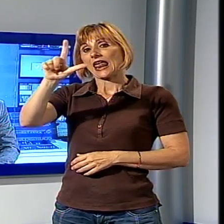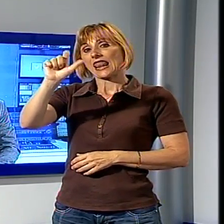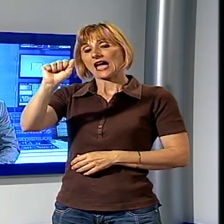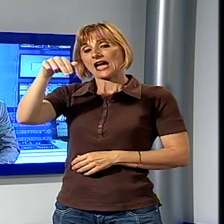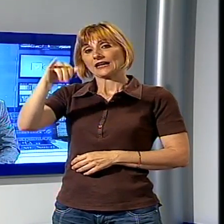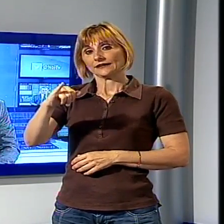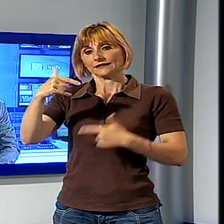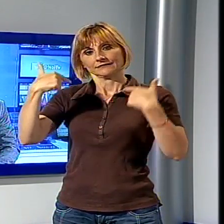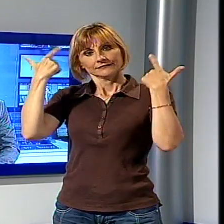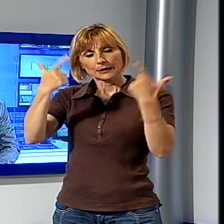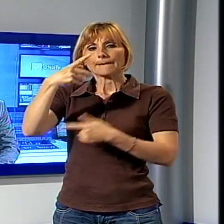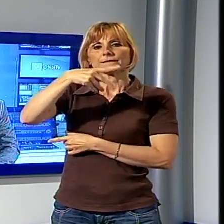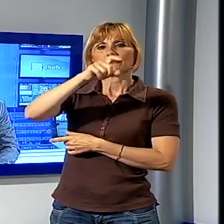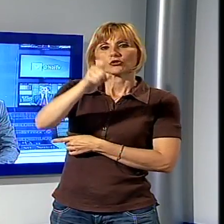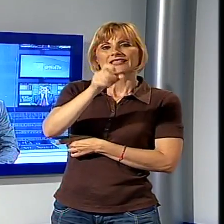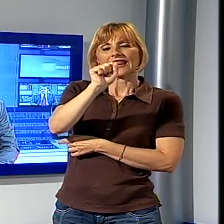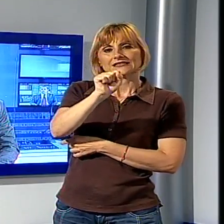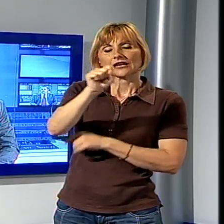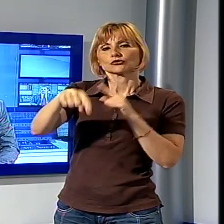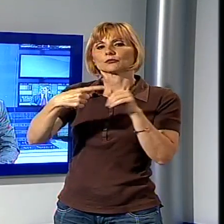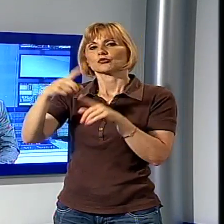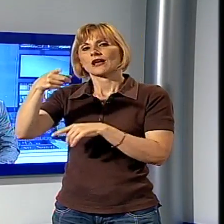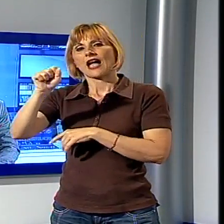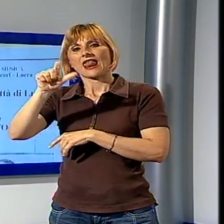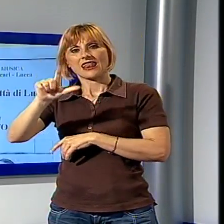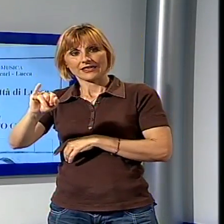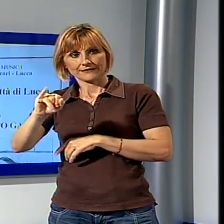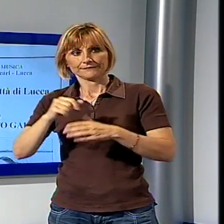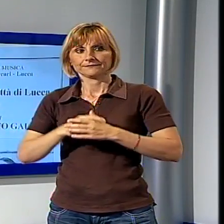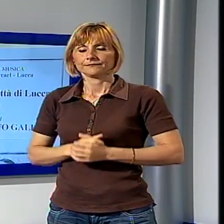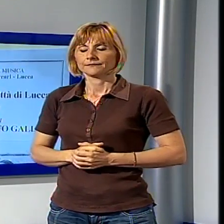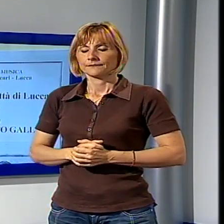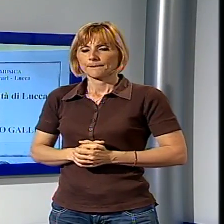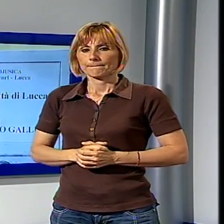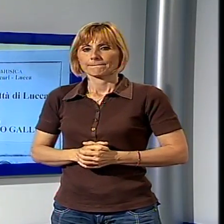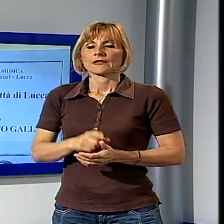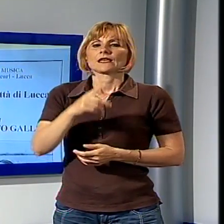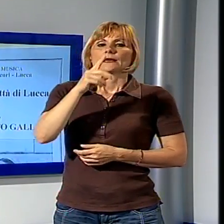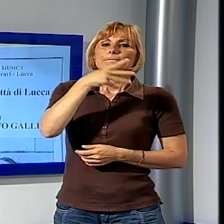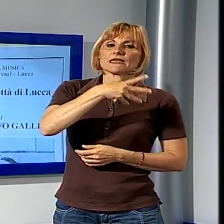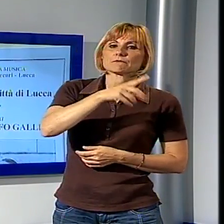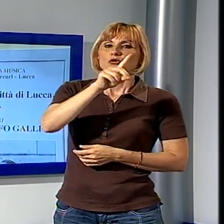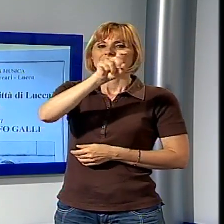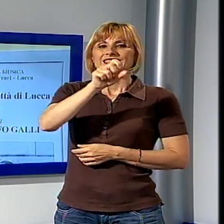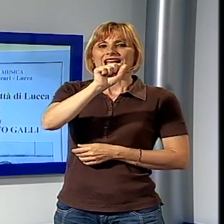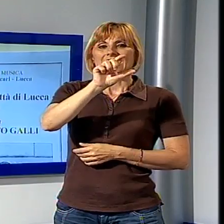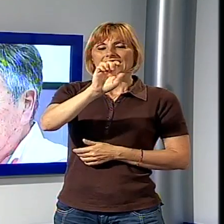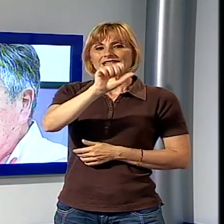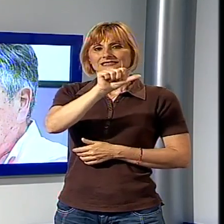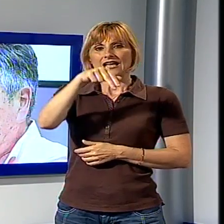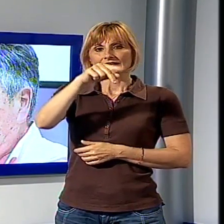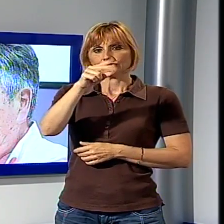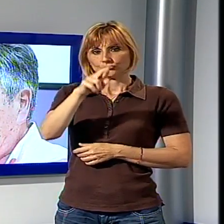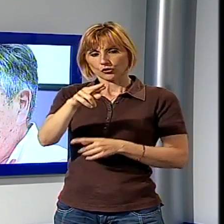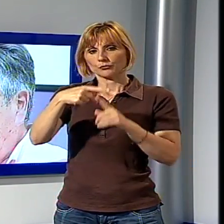quest'anno a Mimmo D'Alessandro e Alfonso Galli sarà assegnato a Mimmo D'Alessandro e Adolfo Galli